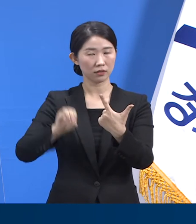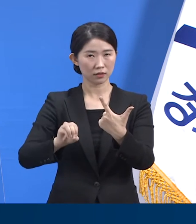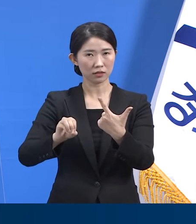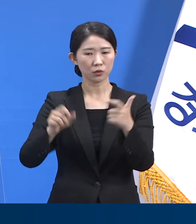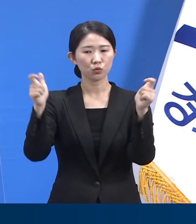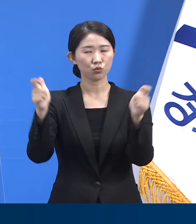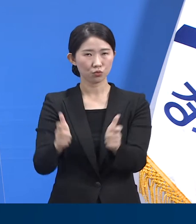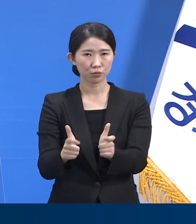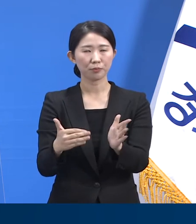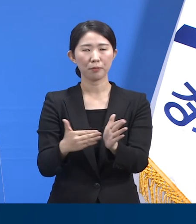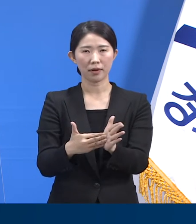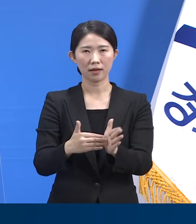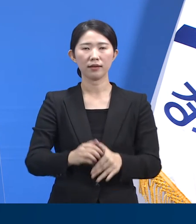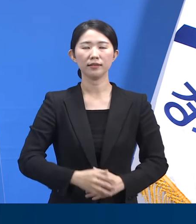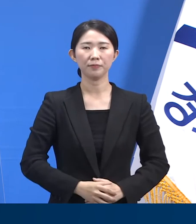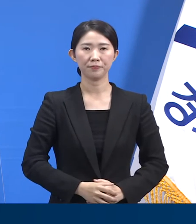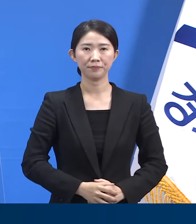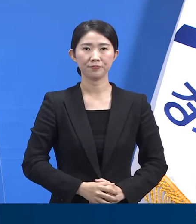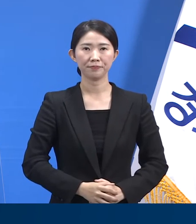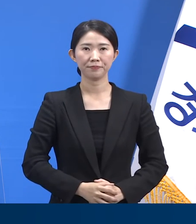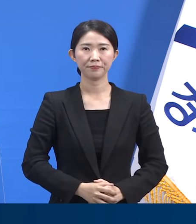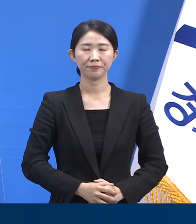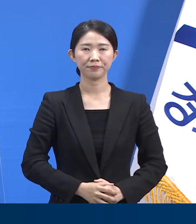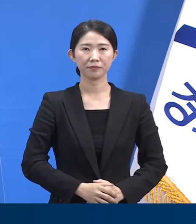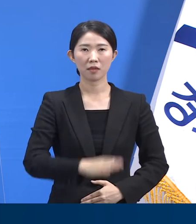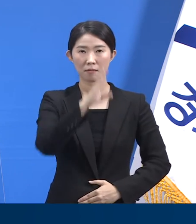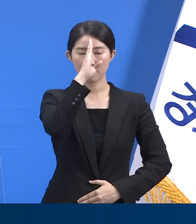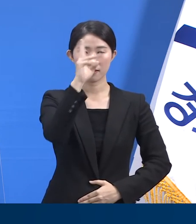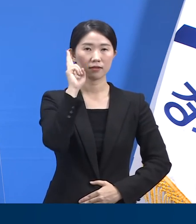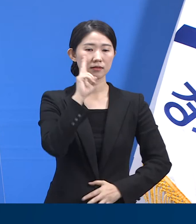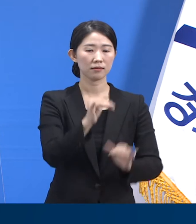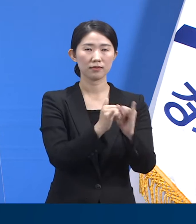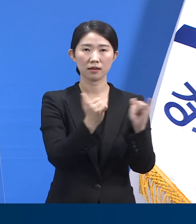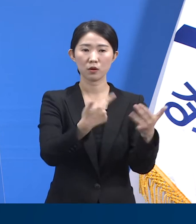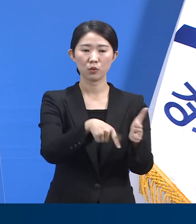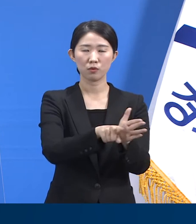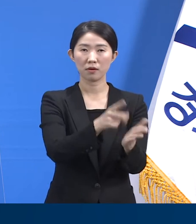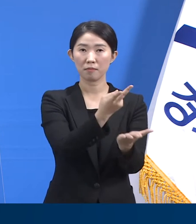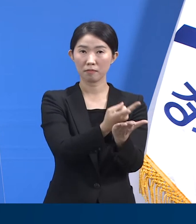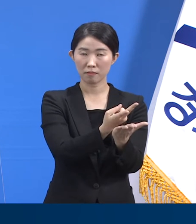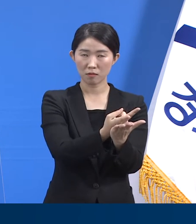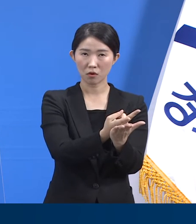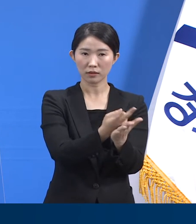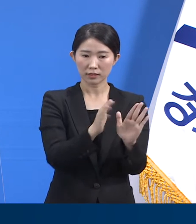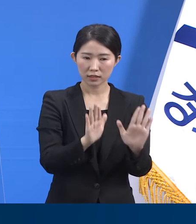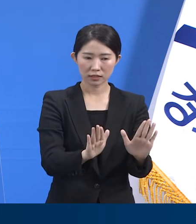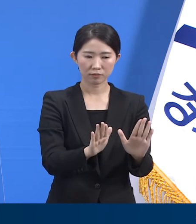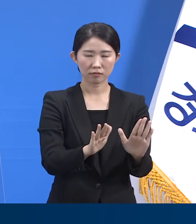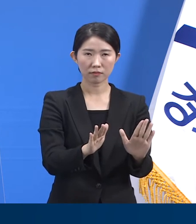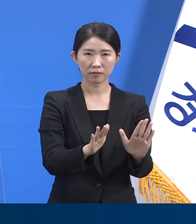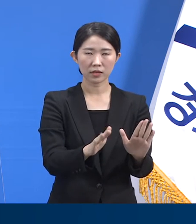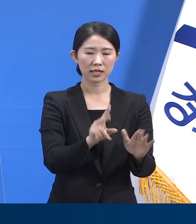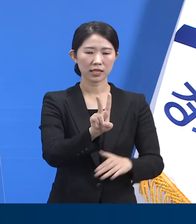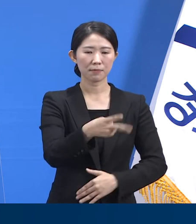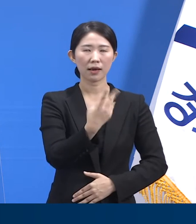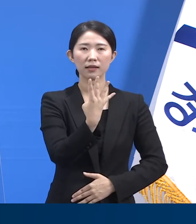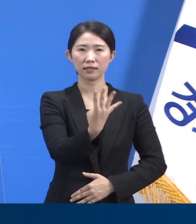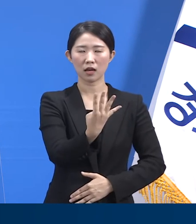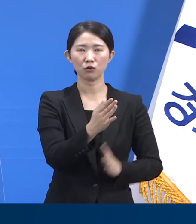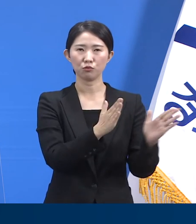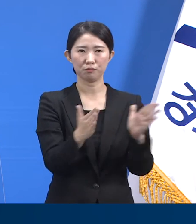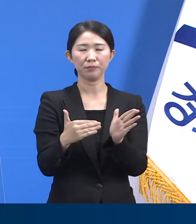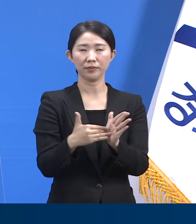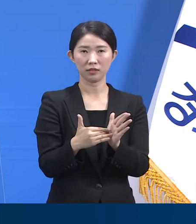감소되었습니다. 중증환자 치료 병상은 총 204병상을 확보하였고